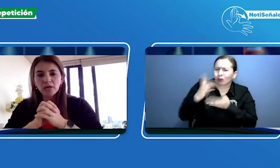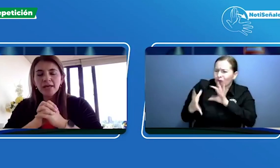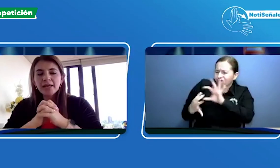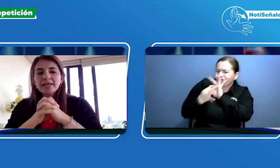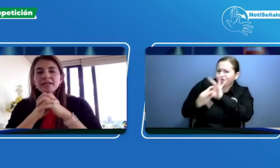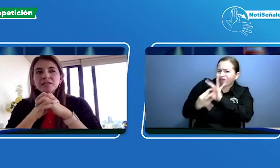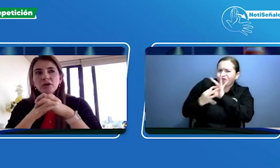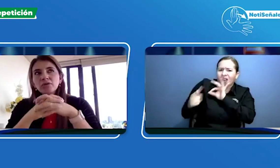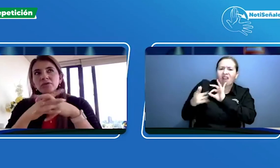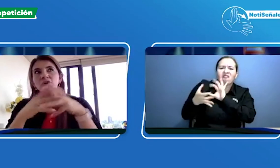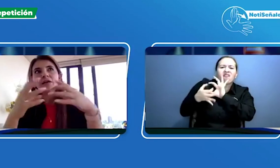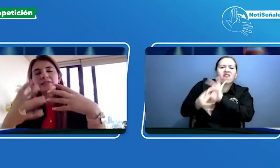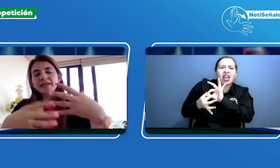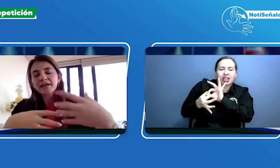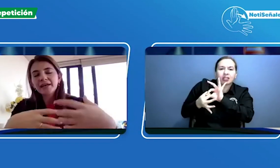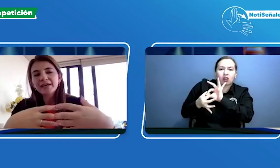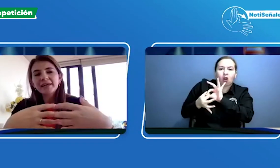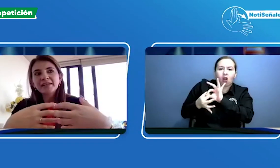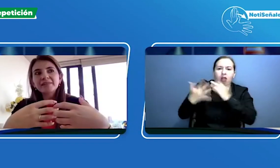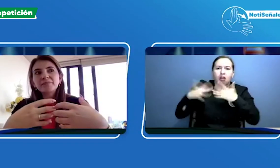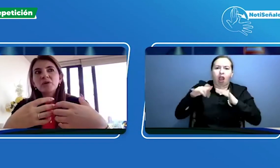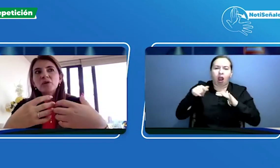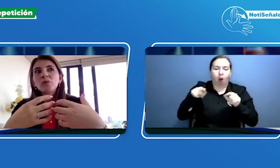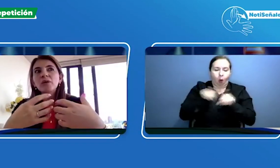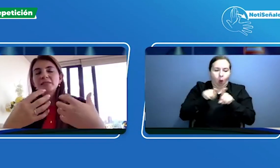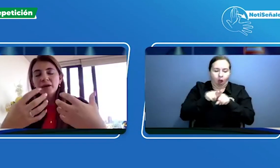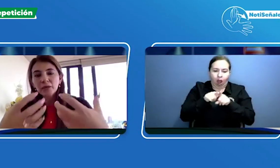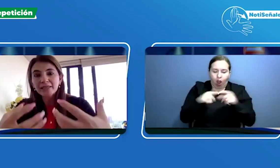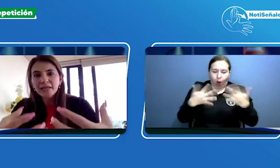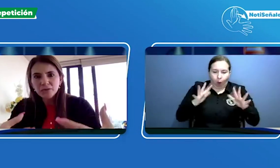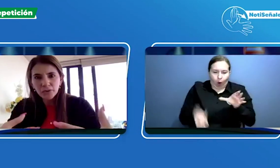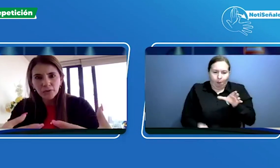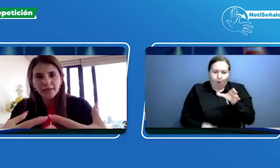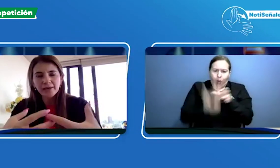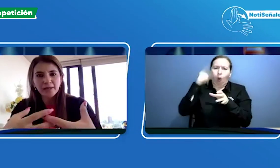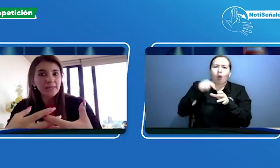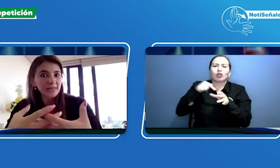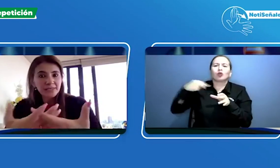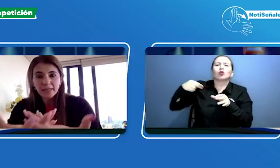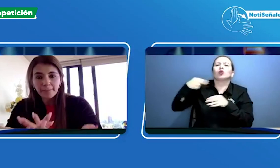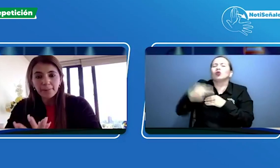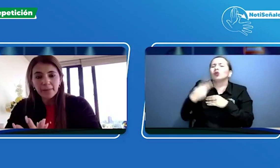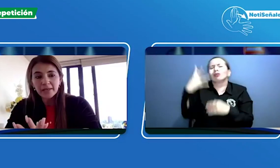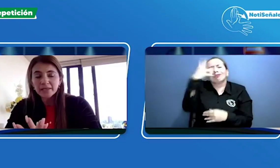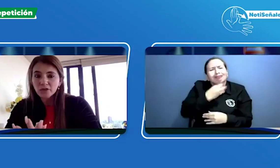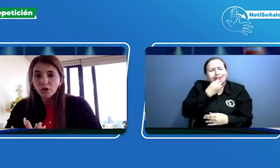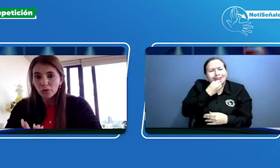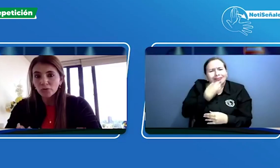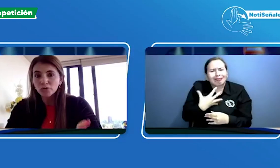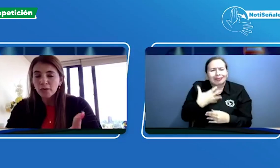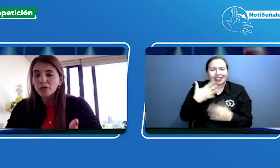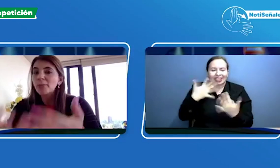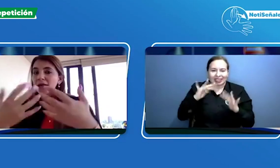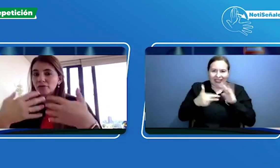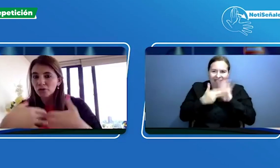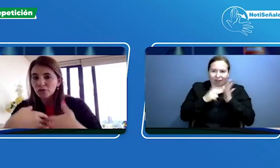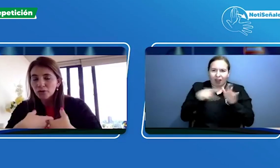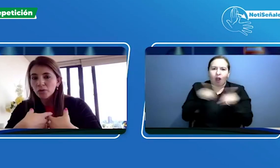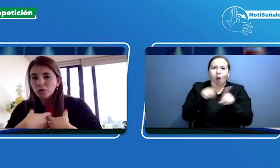y nació toda esta como esta bonita historia y realmente se inició como un sueño para nosotros como con el